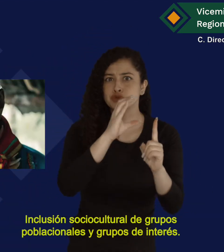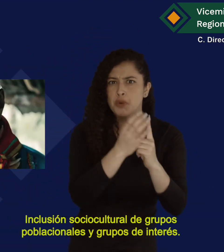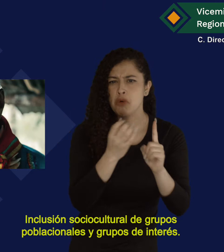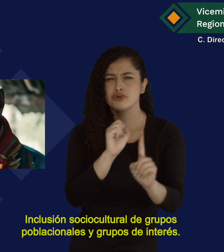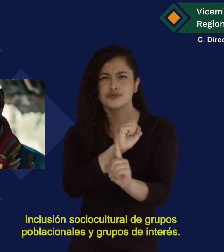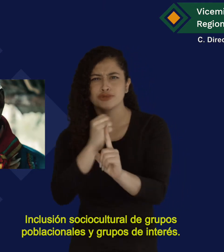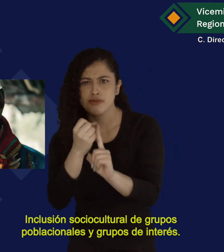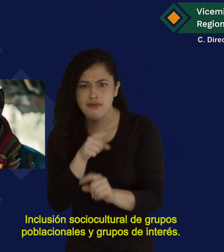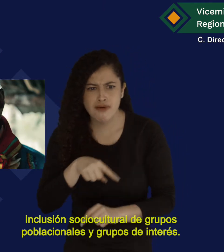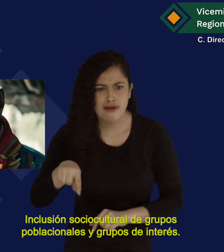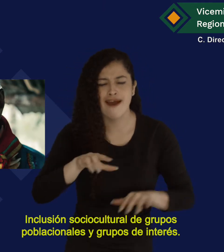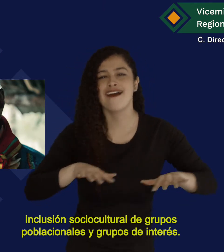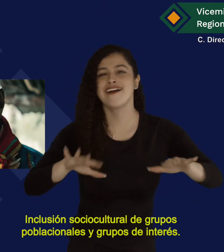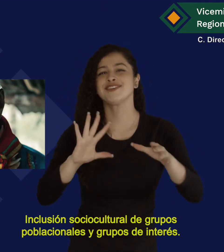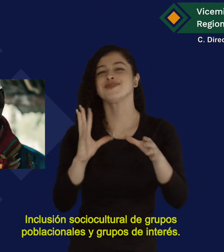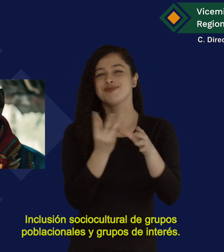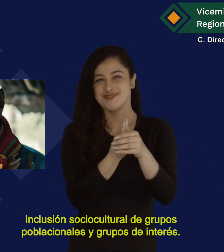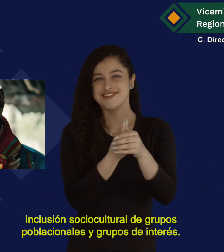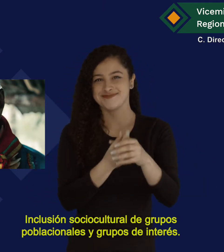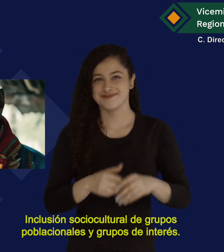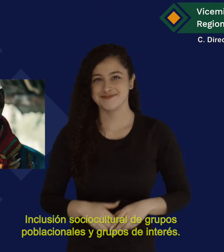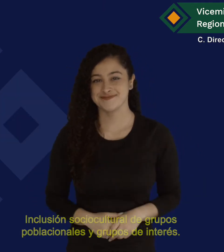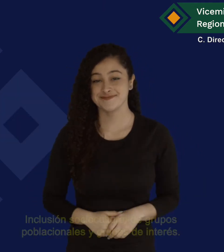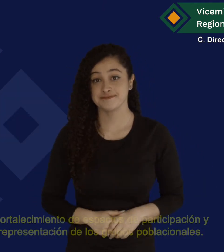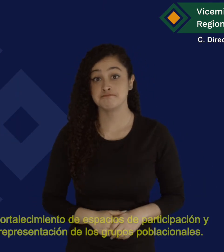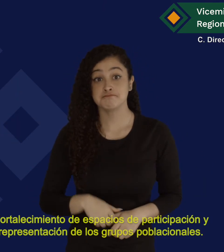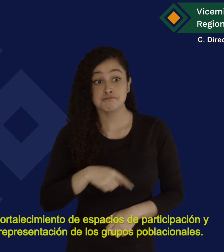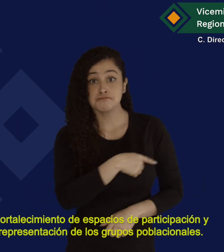Grupos Poblacionales y Grupos de Interés